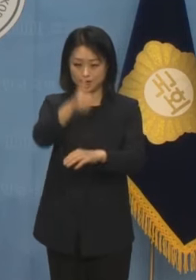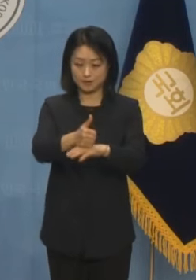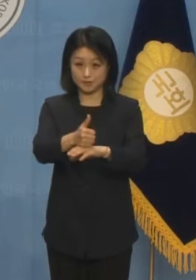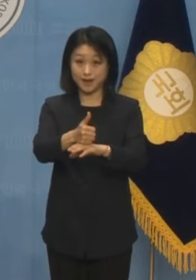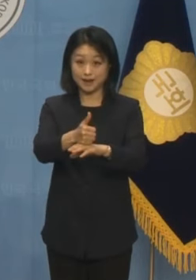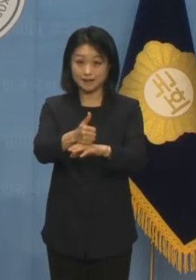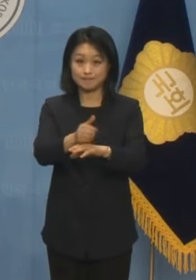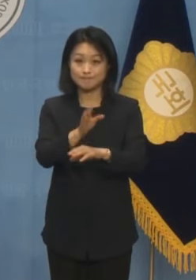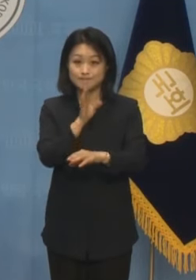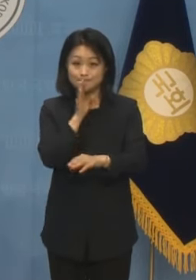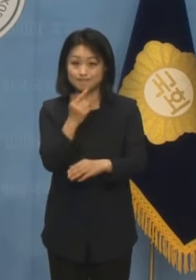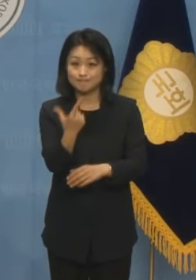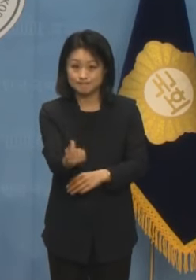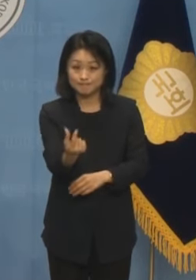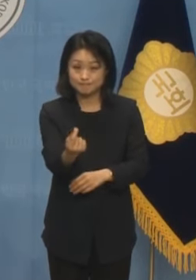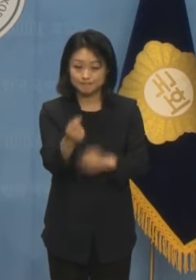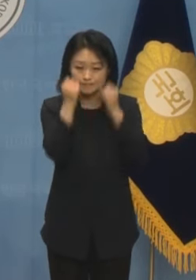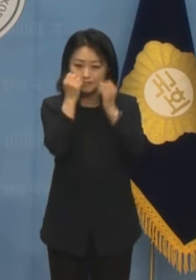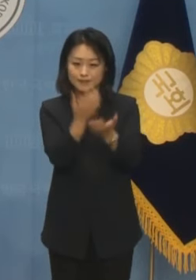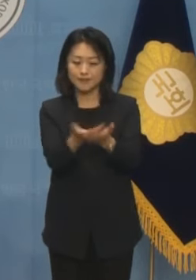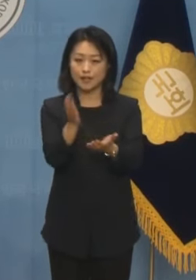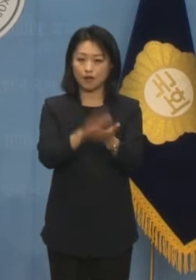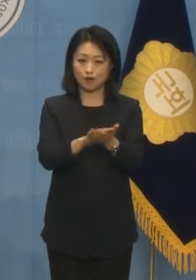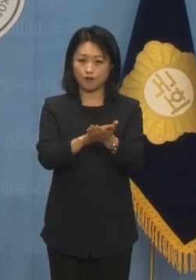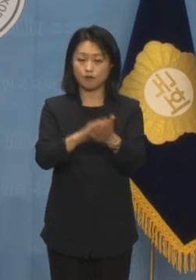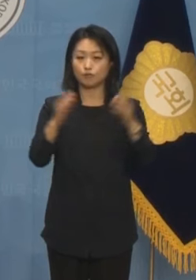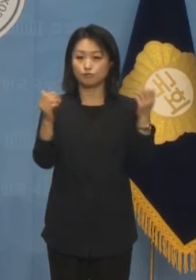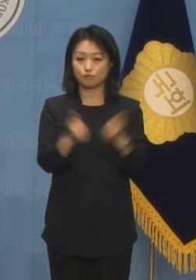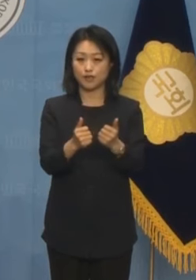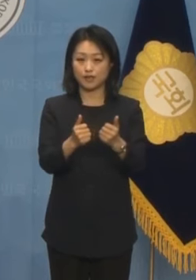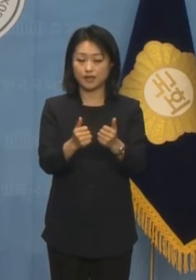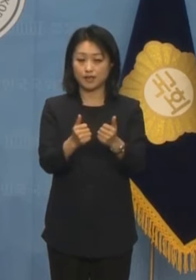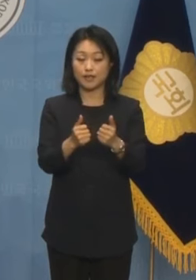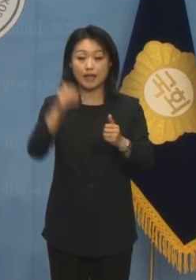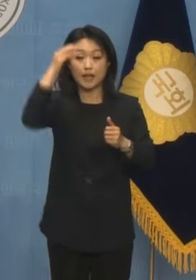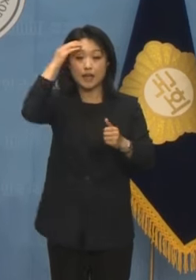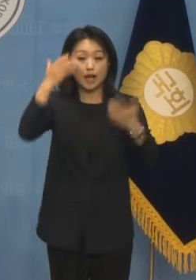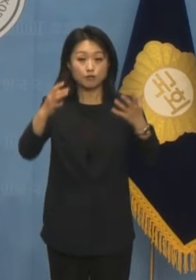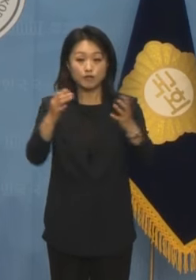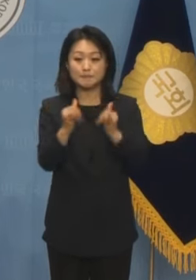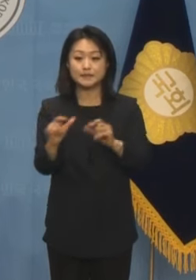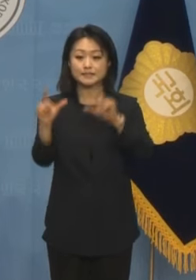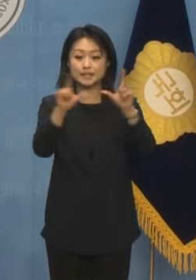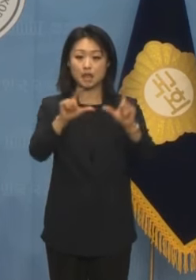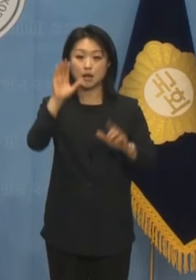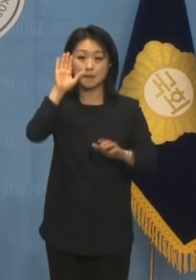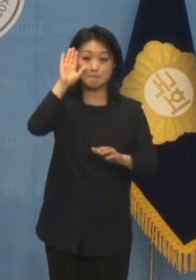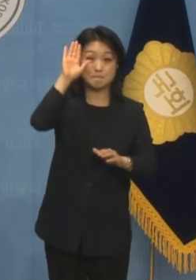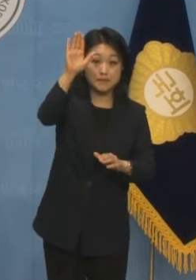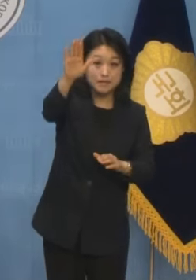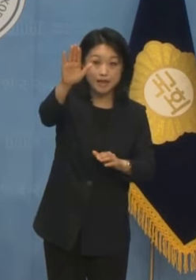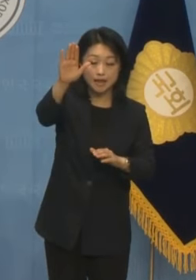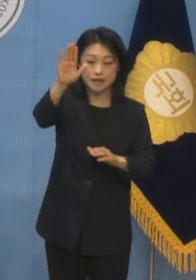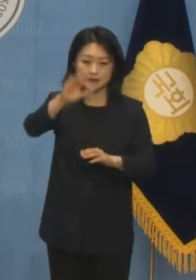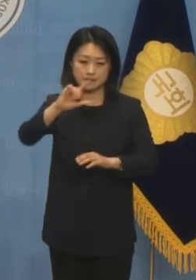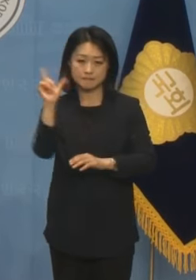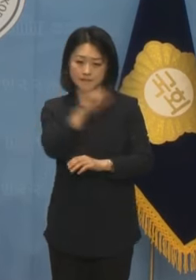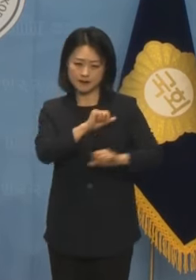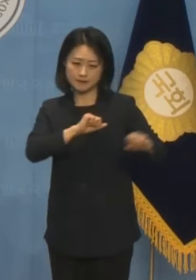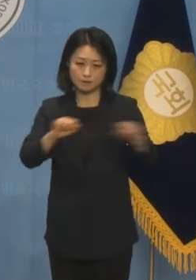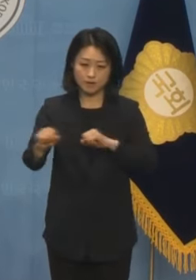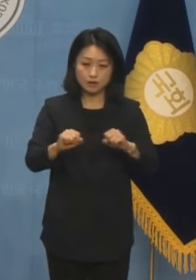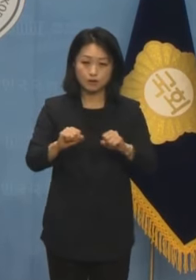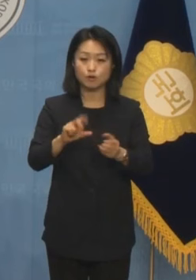훼손에 단호히 맞서는 개혁국회, 대한민국이 당면하고 있는 민생과 미래의제를 속도감 있게